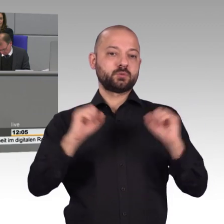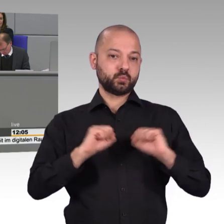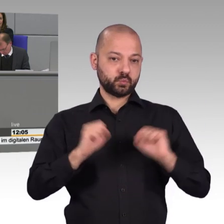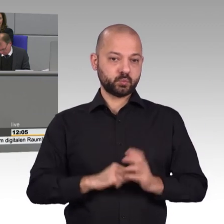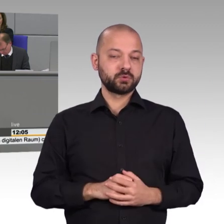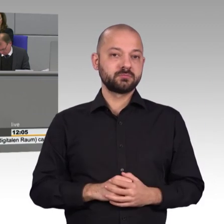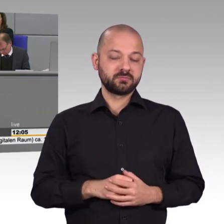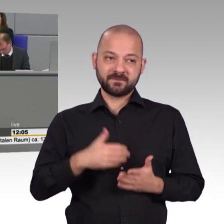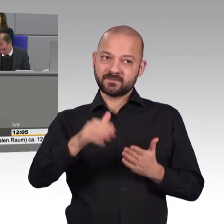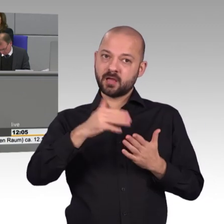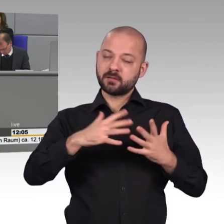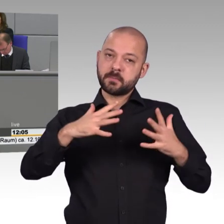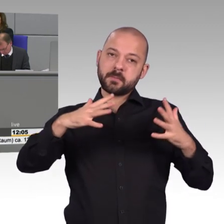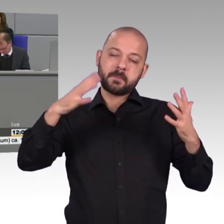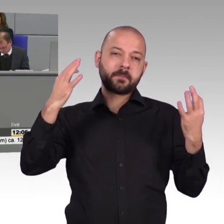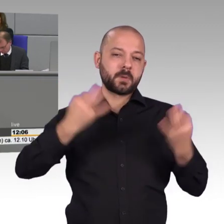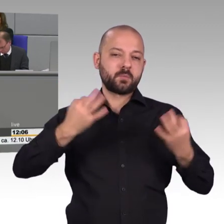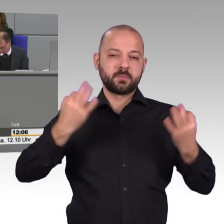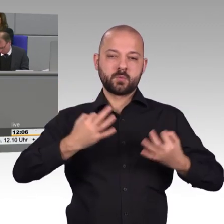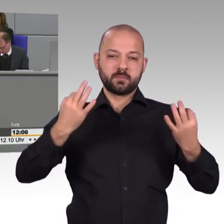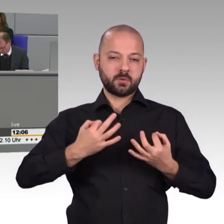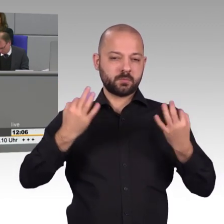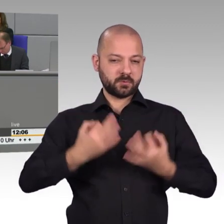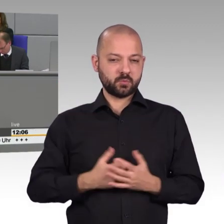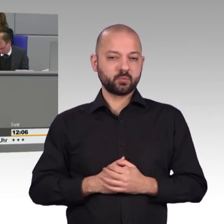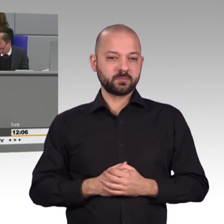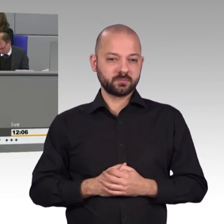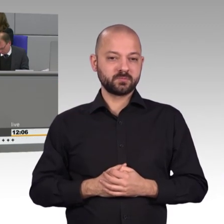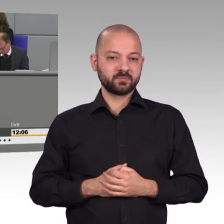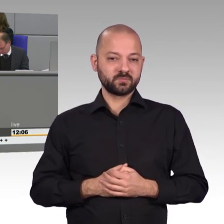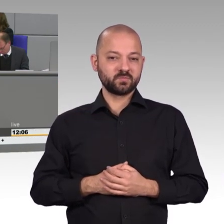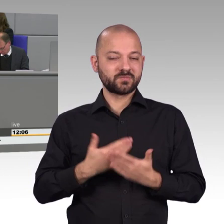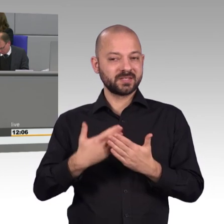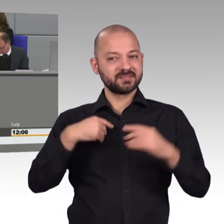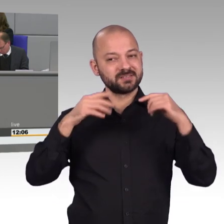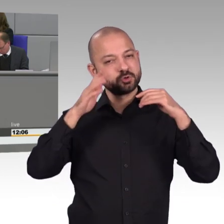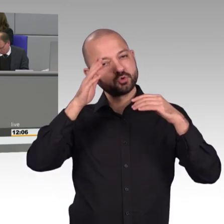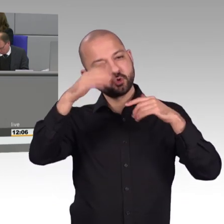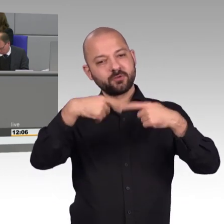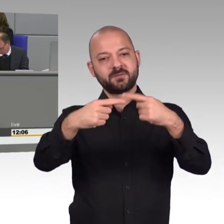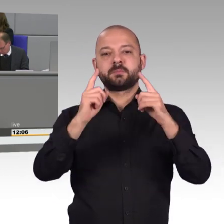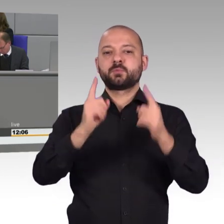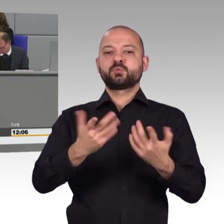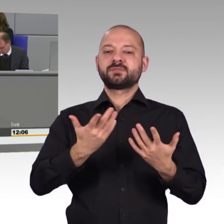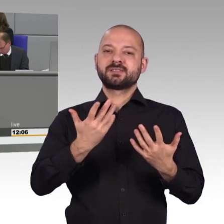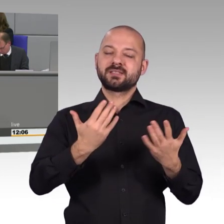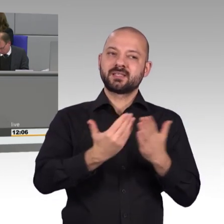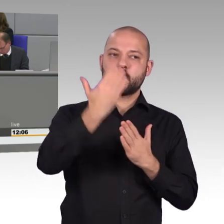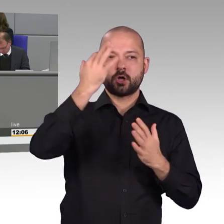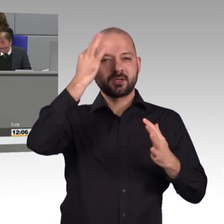und dieser Wissensvorsprung muss geschützt werden. Das ist eine wesentliche Voraussetzung für den Erfolg unserer